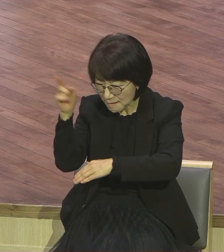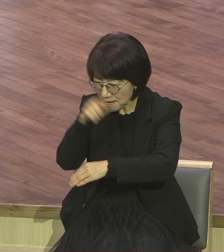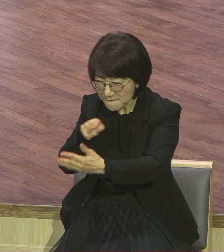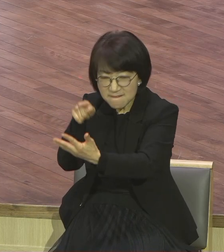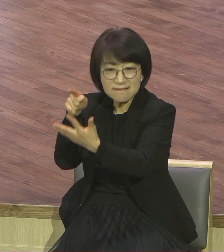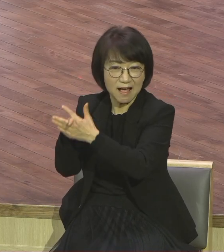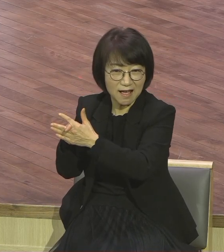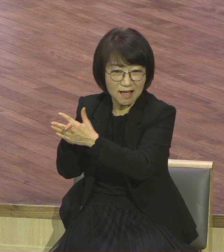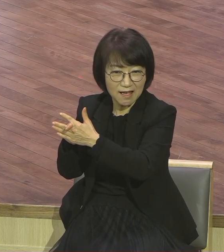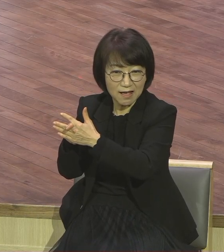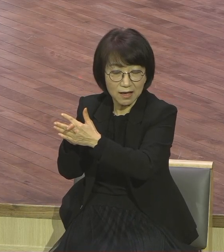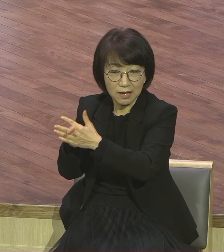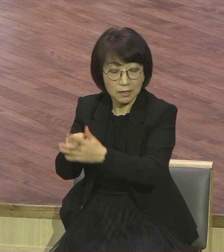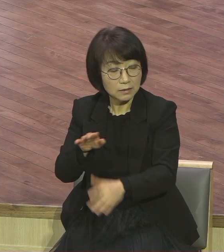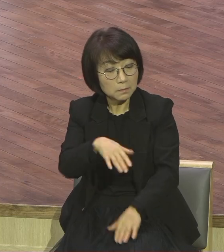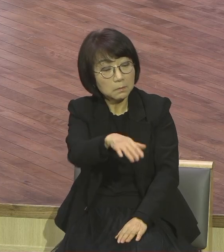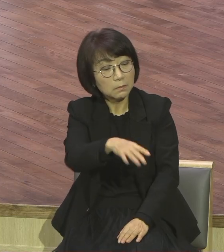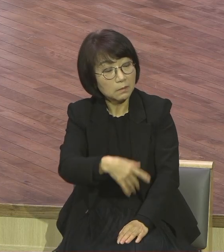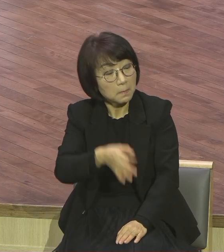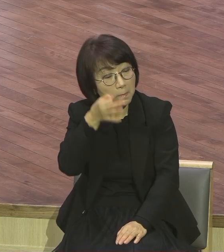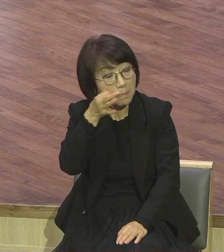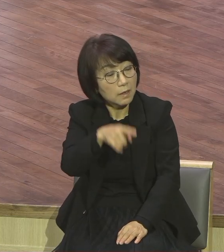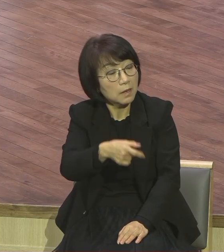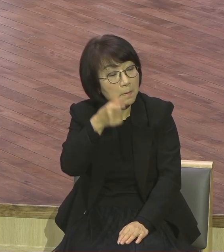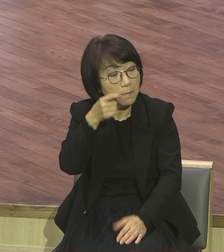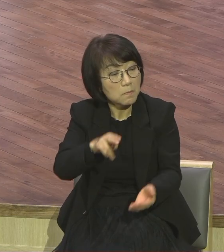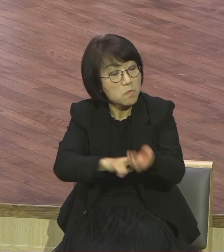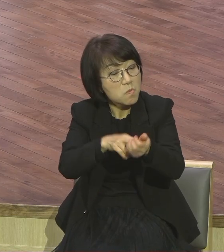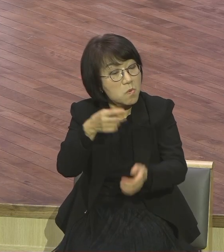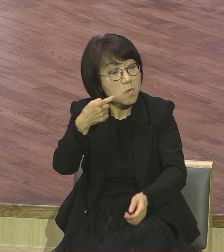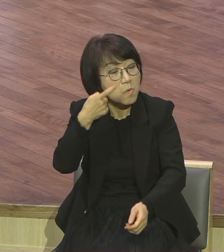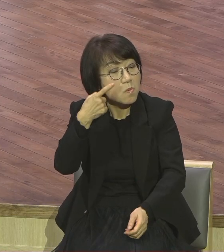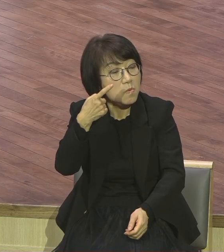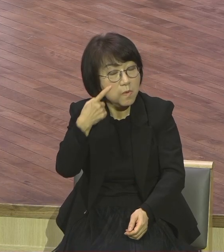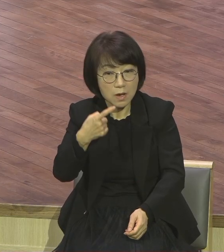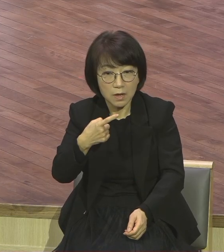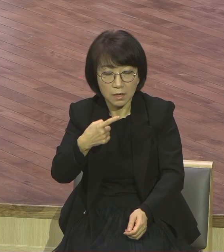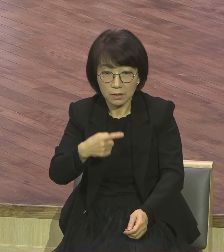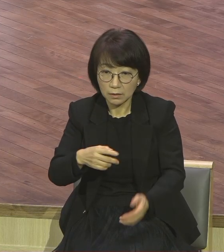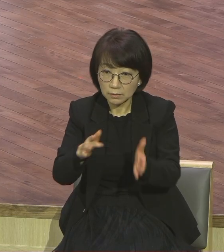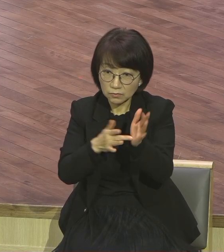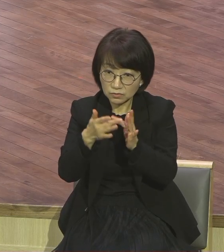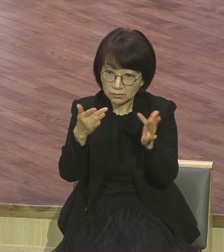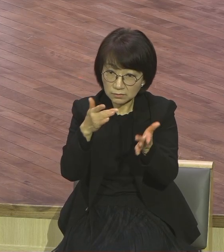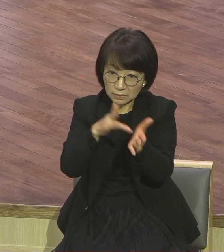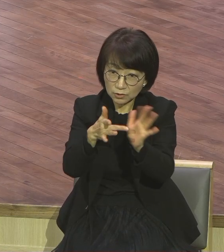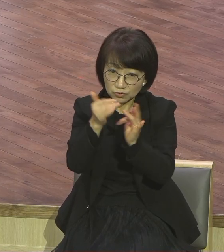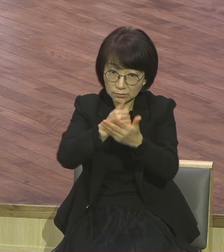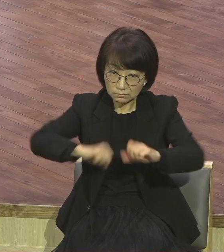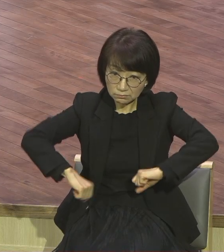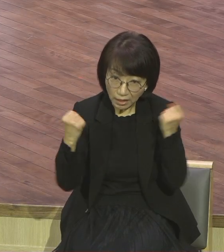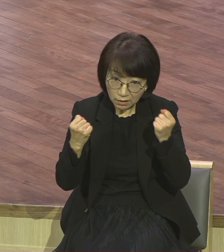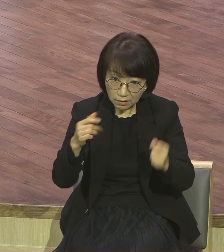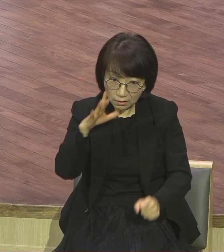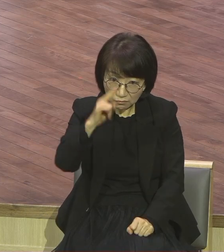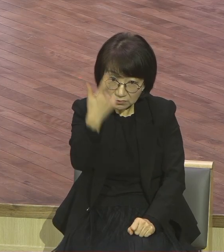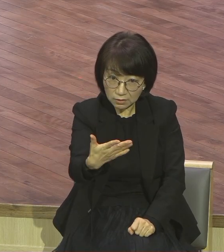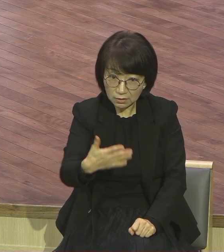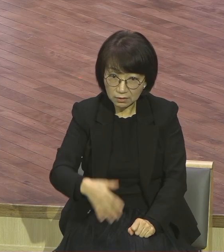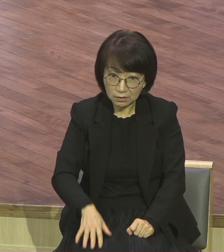이들이 뭡니까? 보여 봐. 예수님의 저거 말 듣는 분입니까? 보일 수 이상 보여 봐. 한번 볼게. 이런